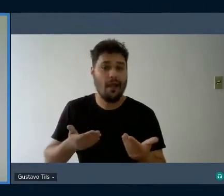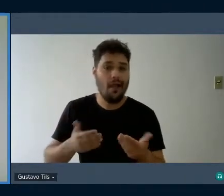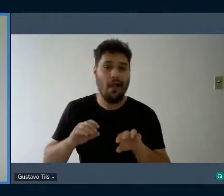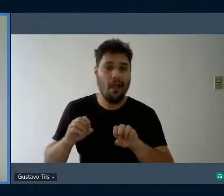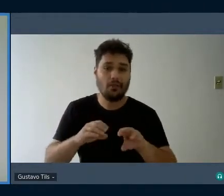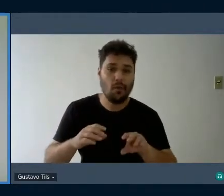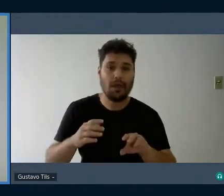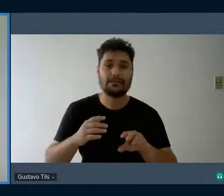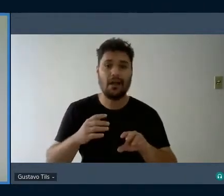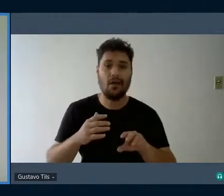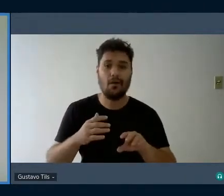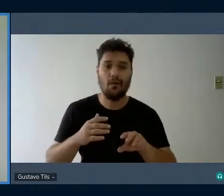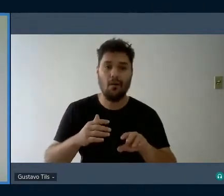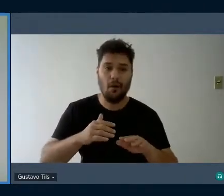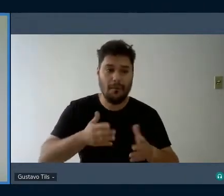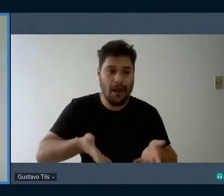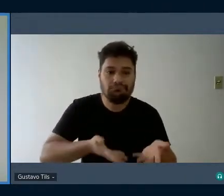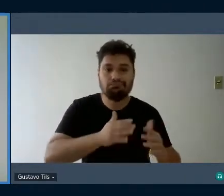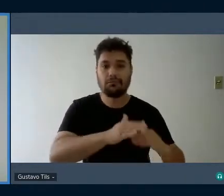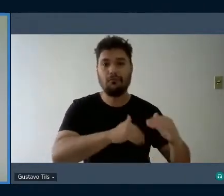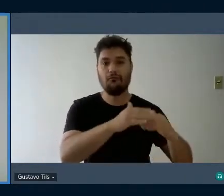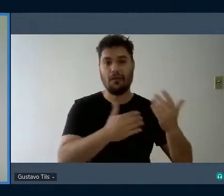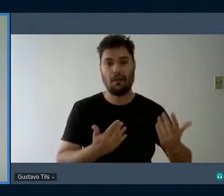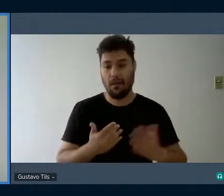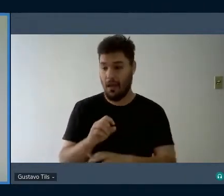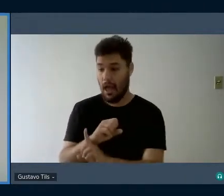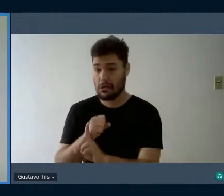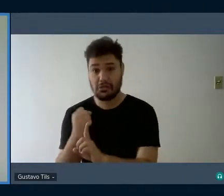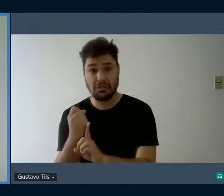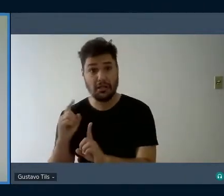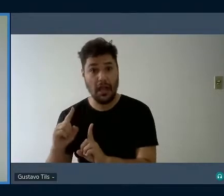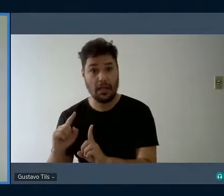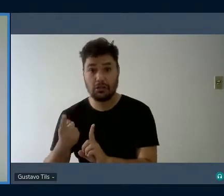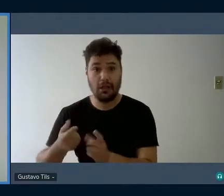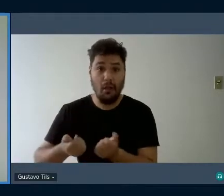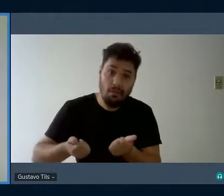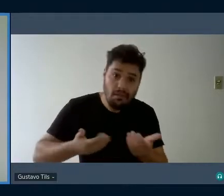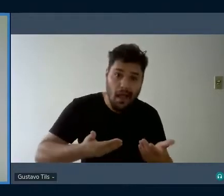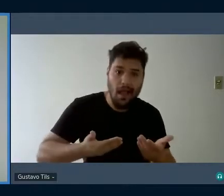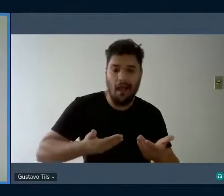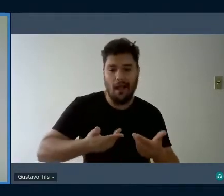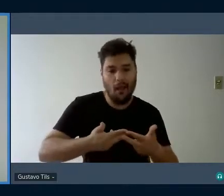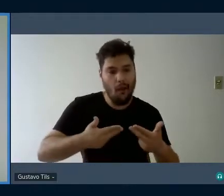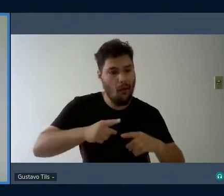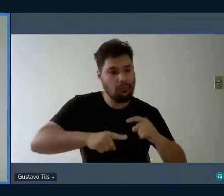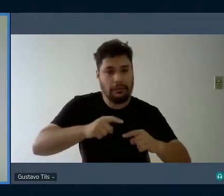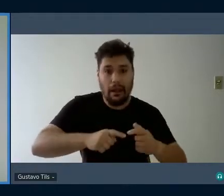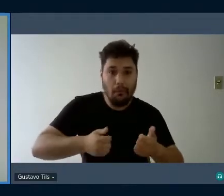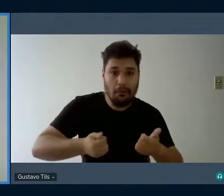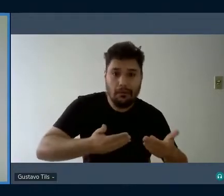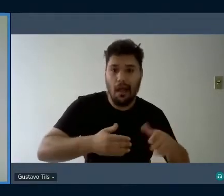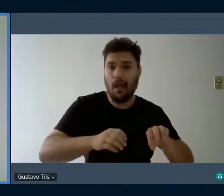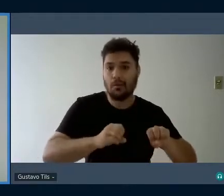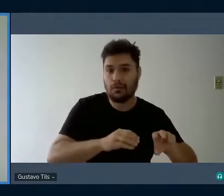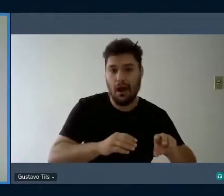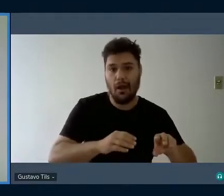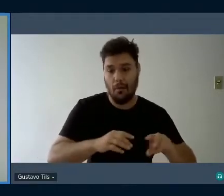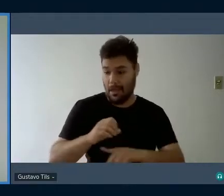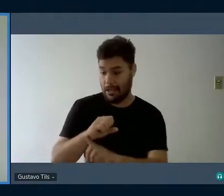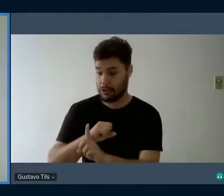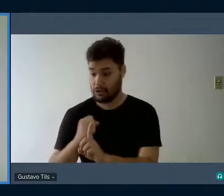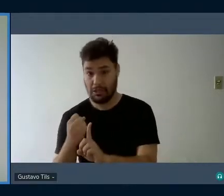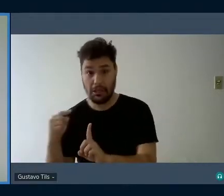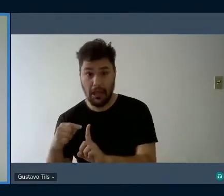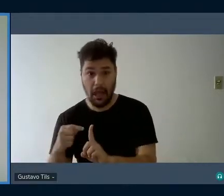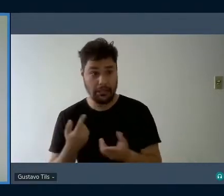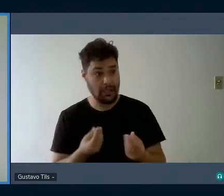desenvolvimento, quando ela nega o acesso às ferramentas culturais, quando ela obstaculiza a